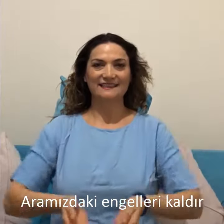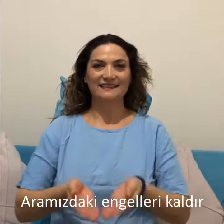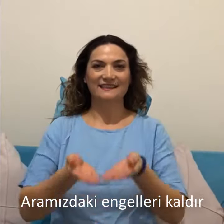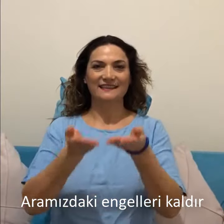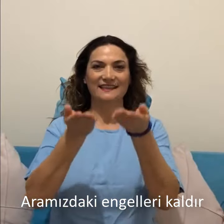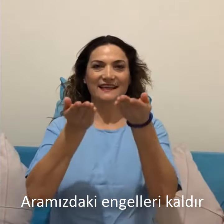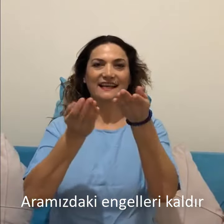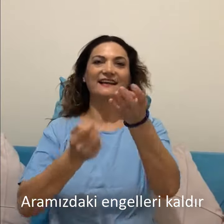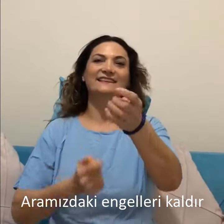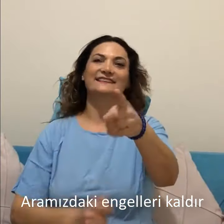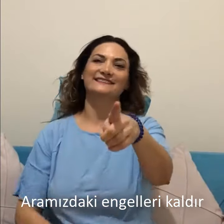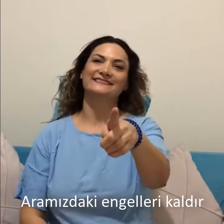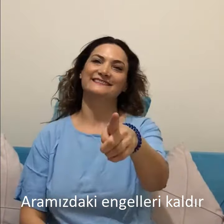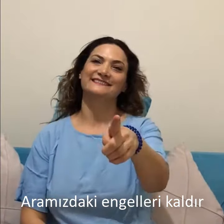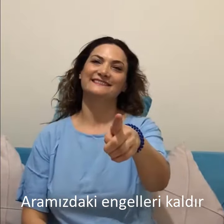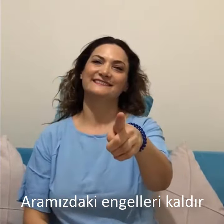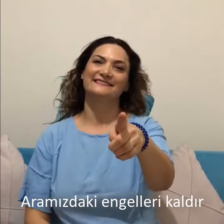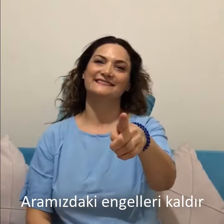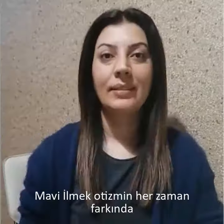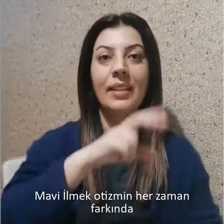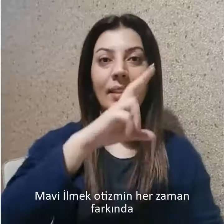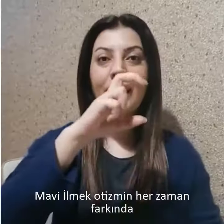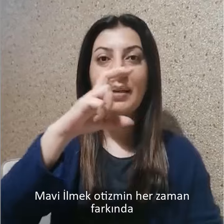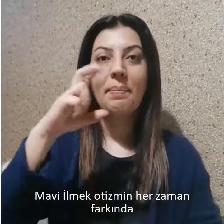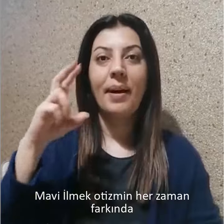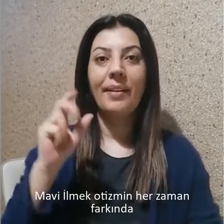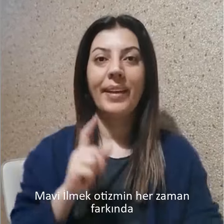kaldı. Mavi.